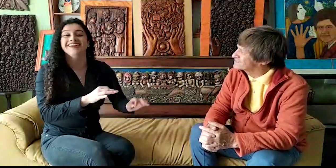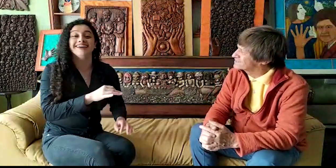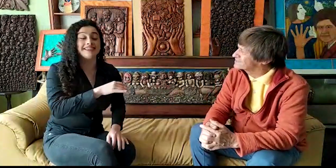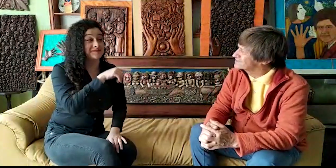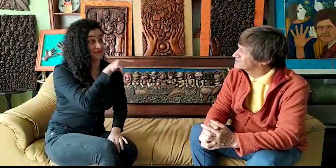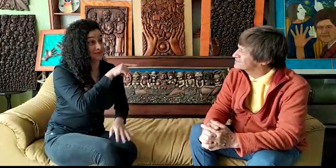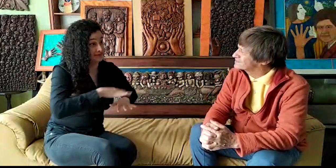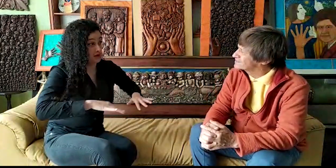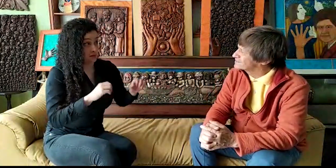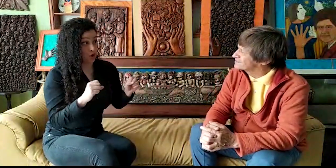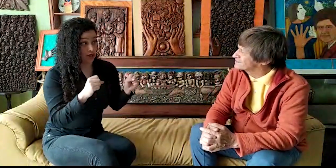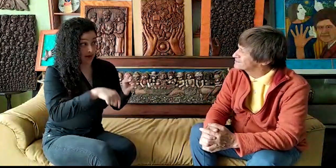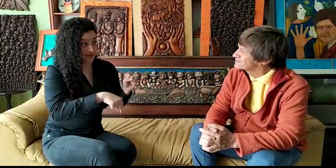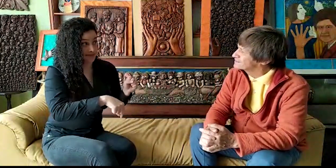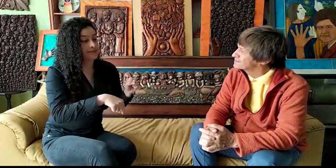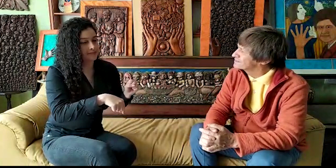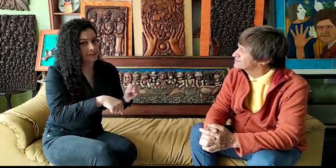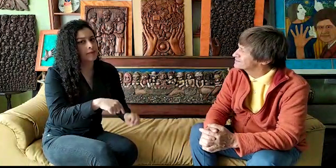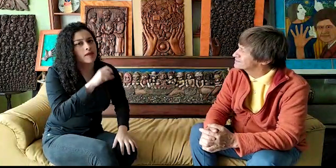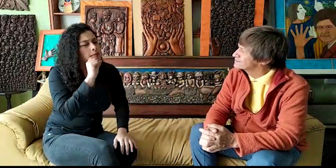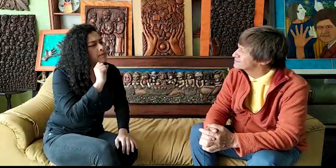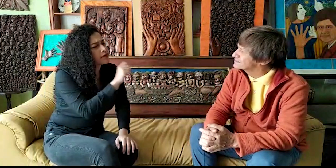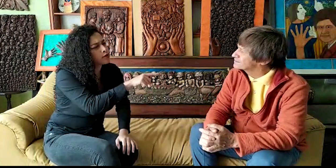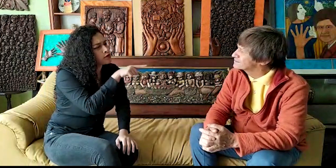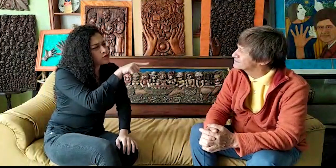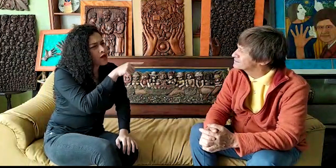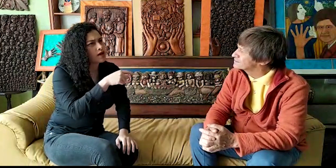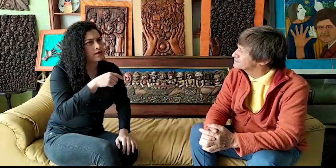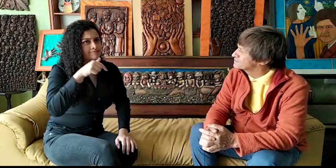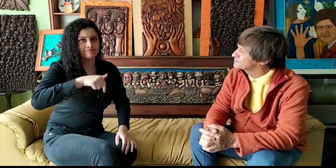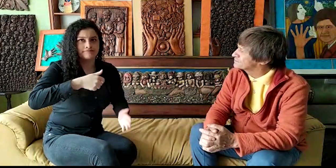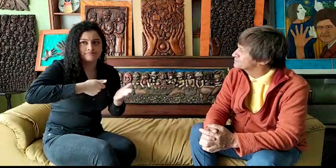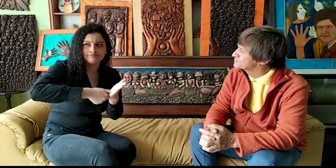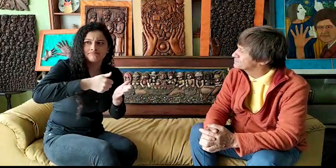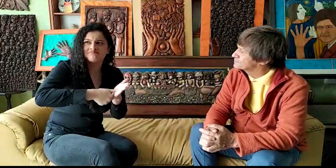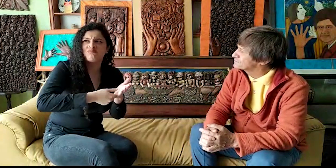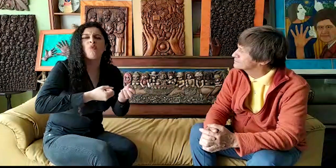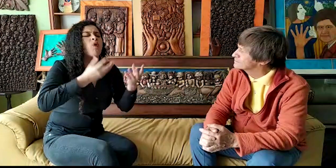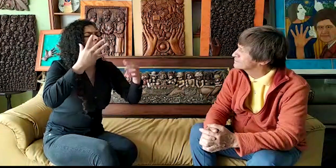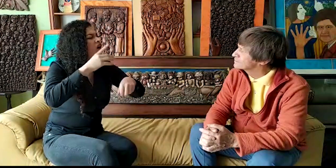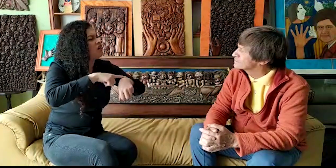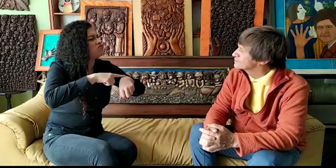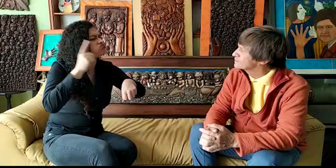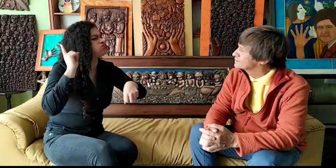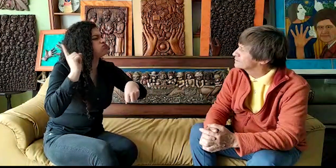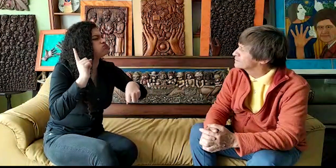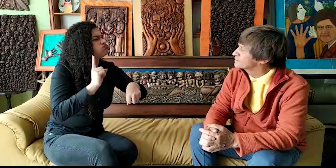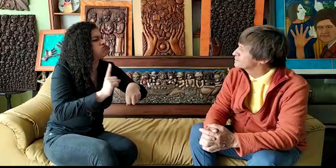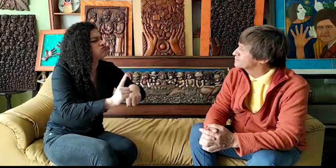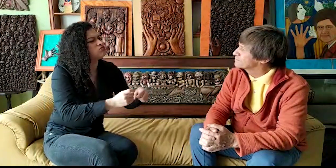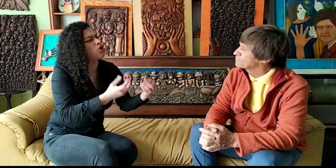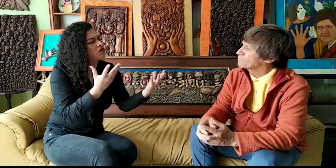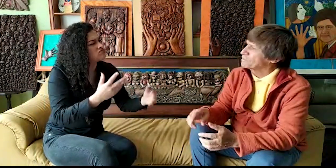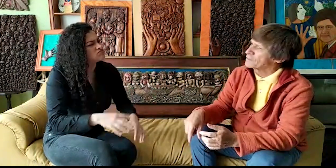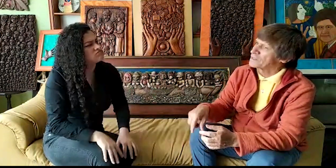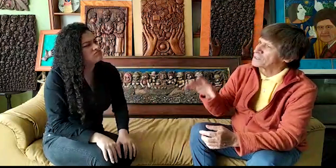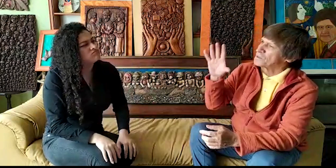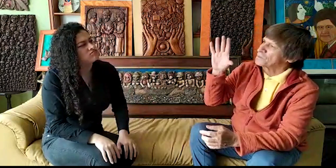¡Muy bien! Estamos en Bogotá y quiero hacerte unas preguntas. ¿Hace cuánto haces estas obras?